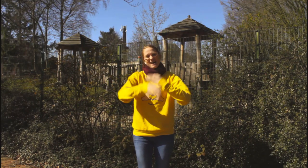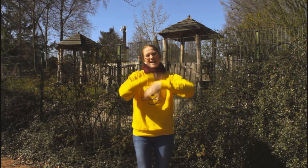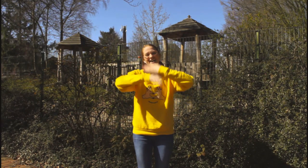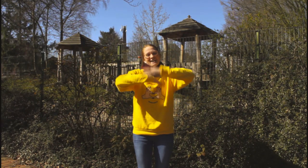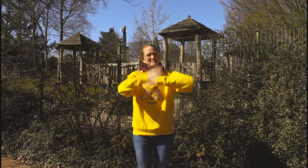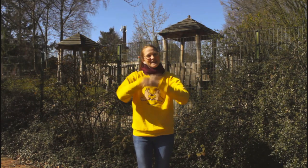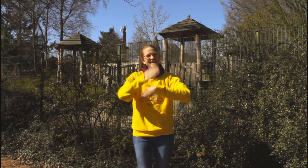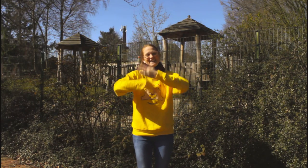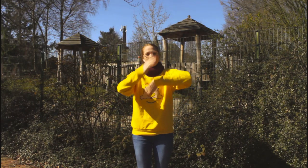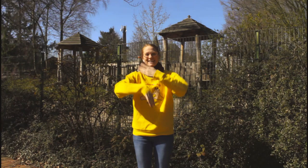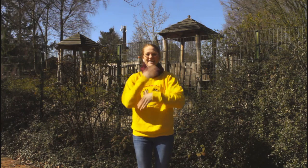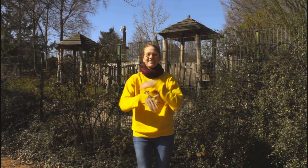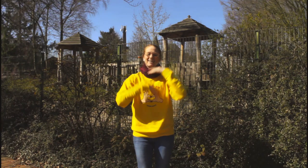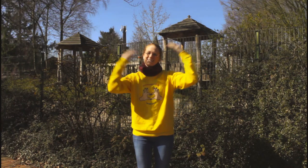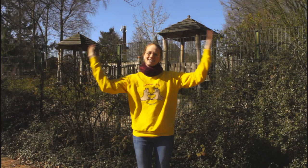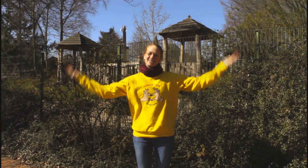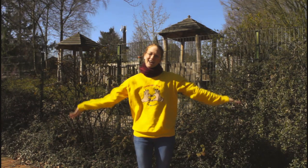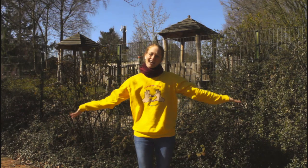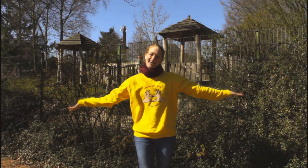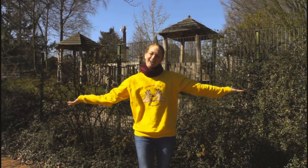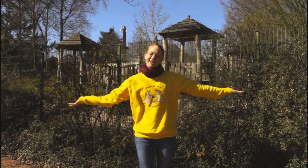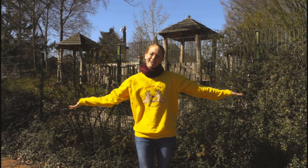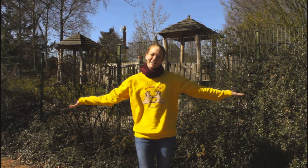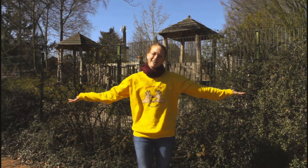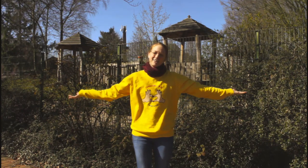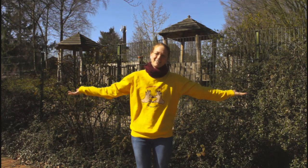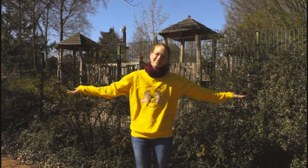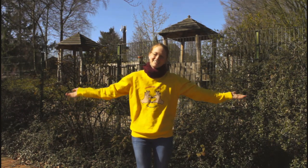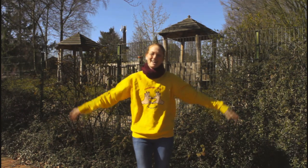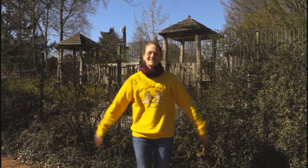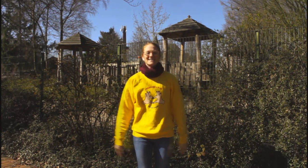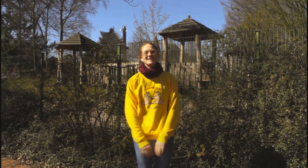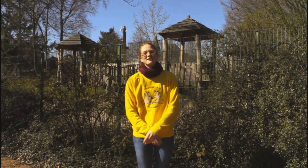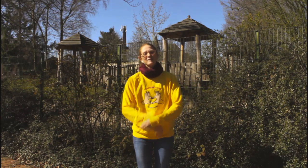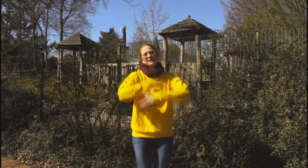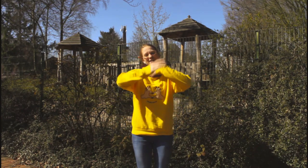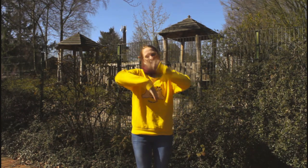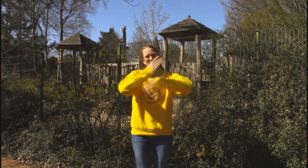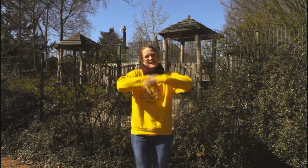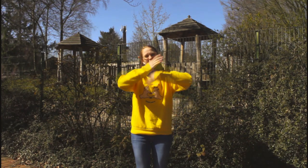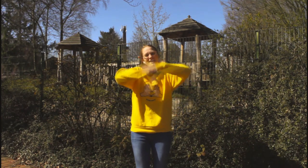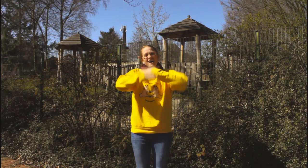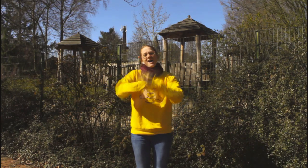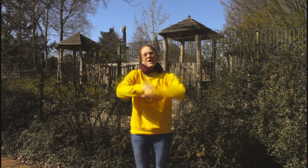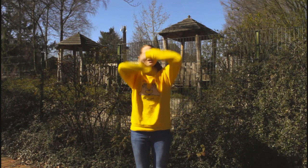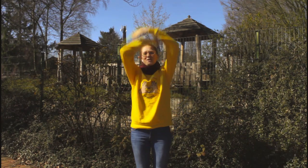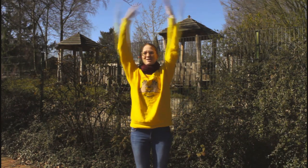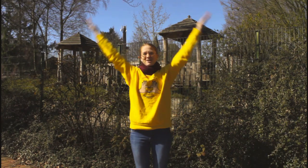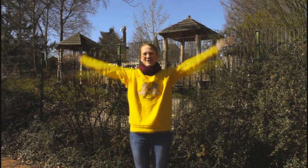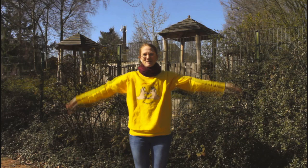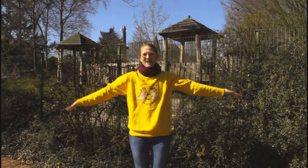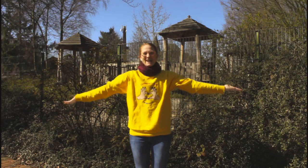bin ich da. Das geht für immer und überall.